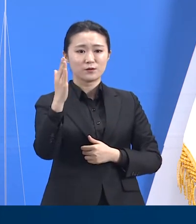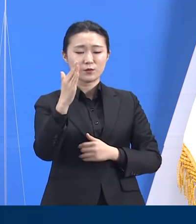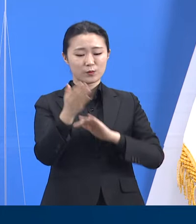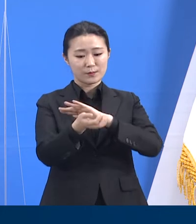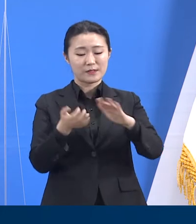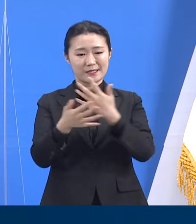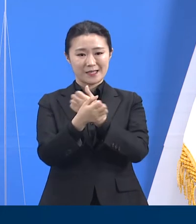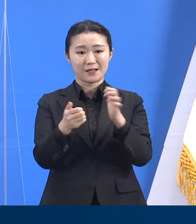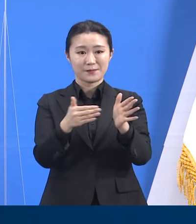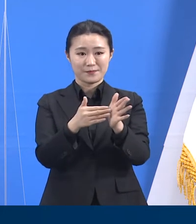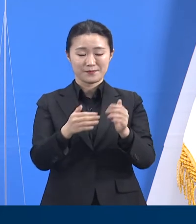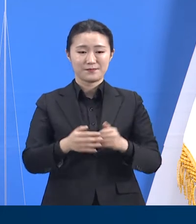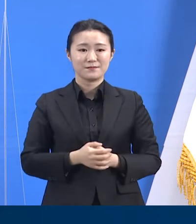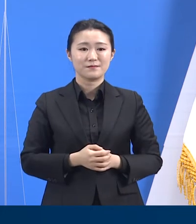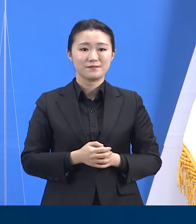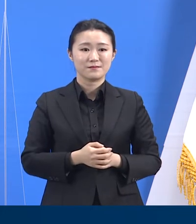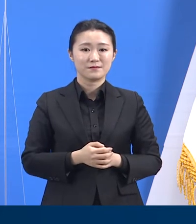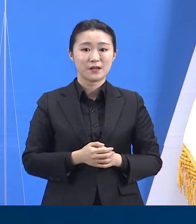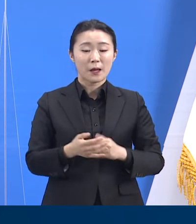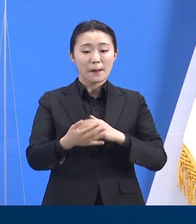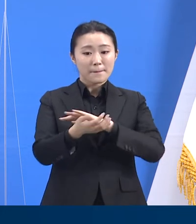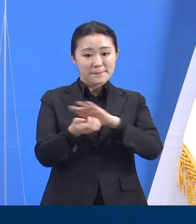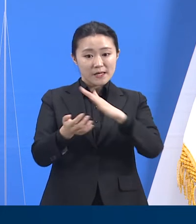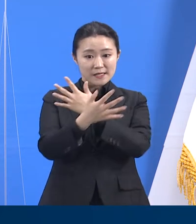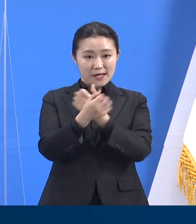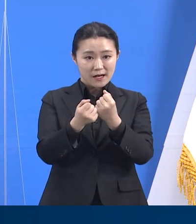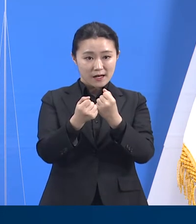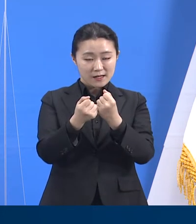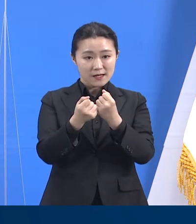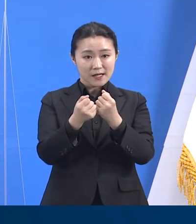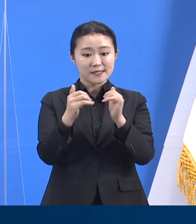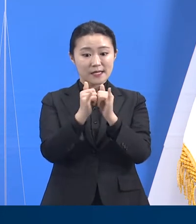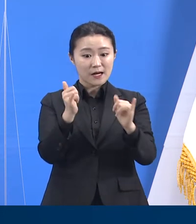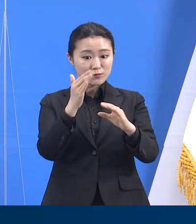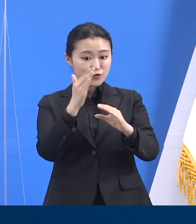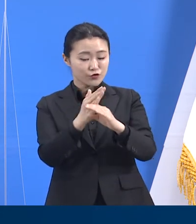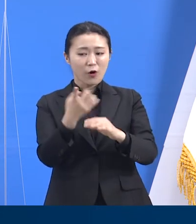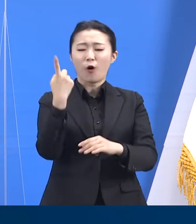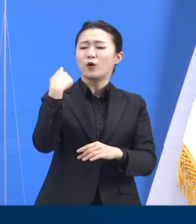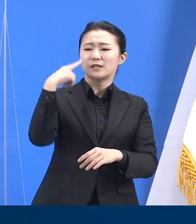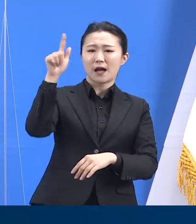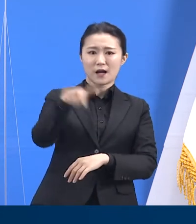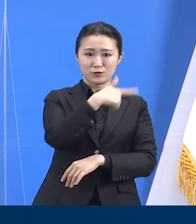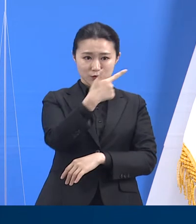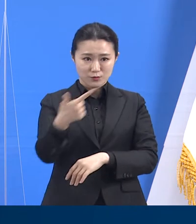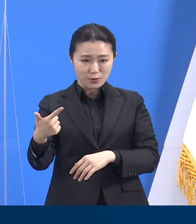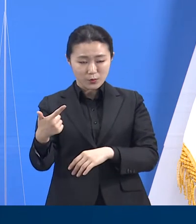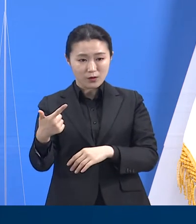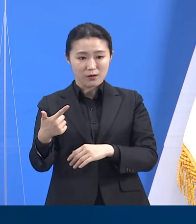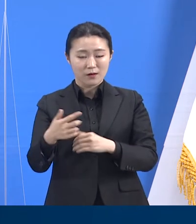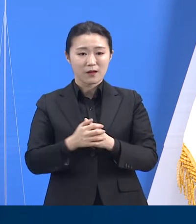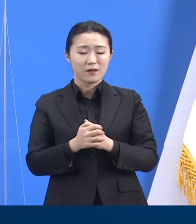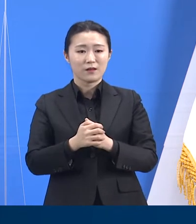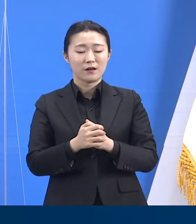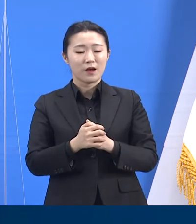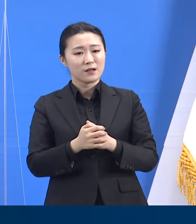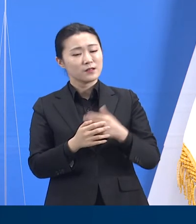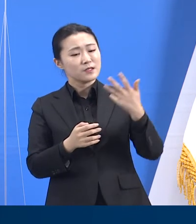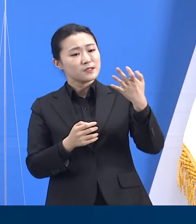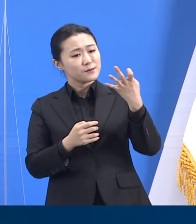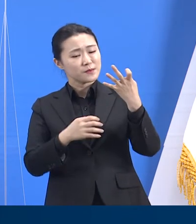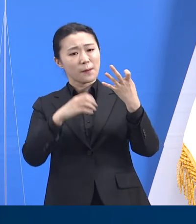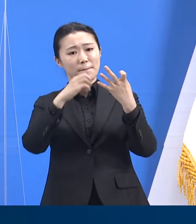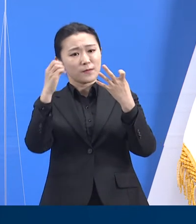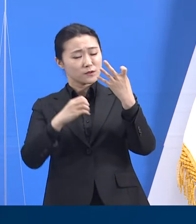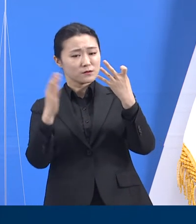사전예약자 중 11만 2,624명이 어제 하루 동안 접종을 받아 예약자 대비 접종률은